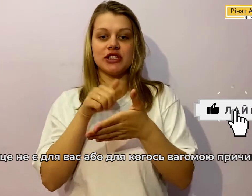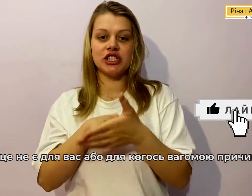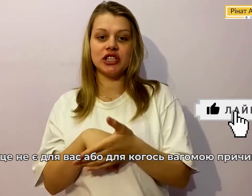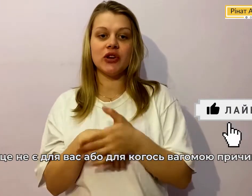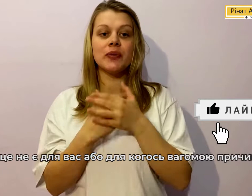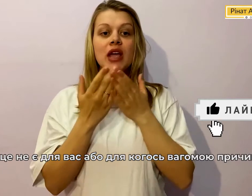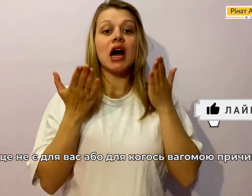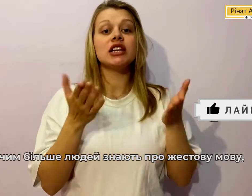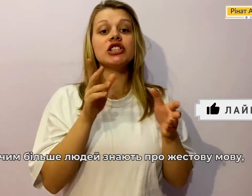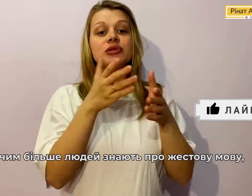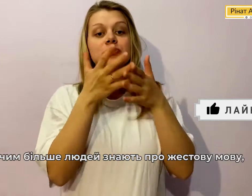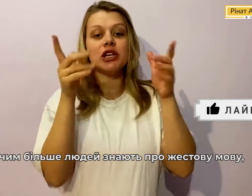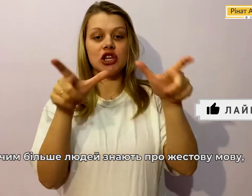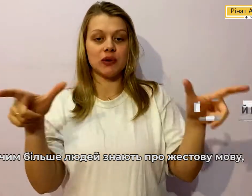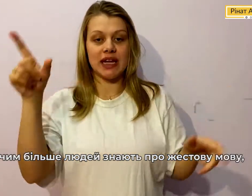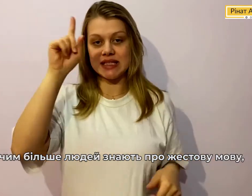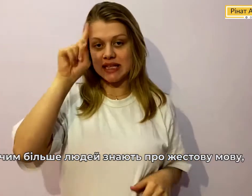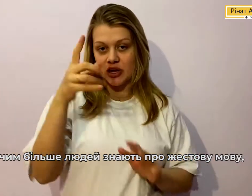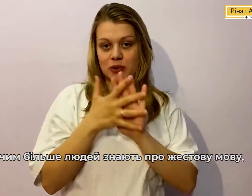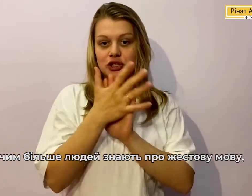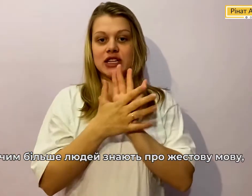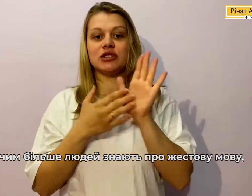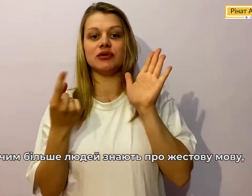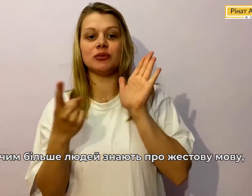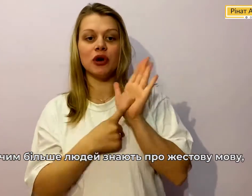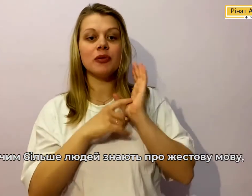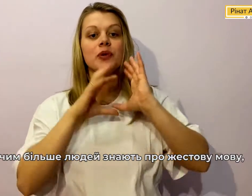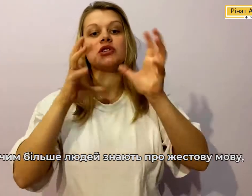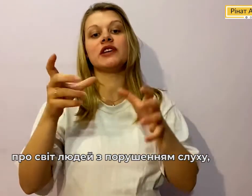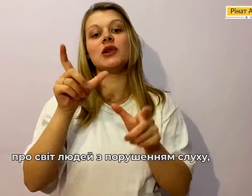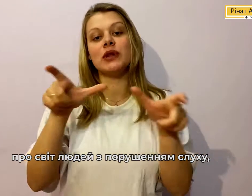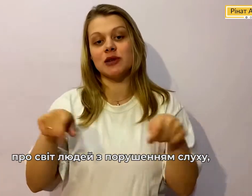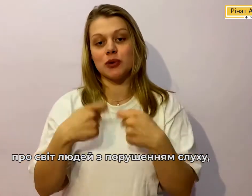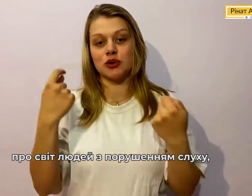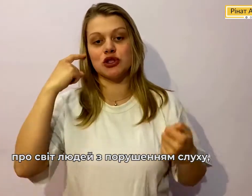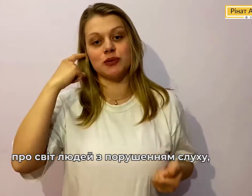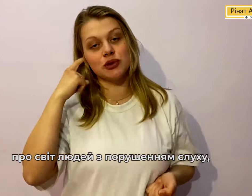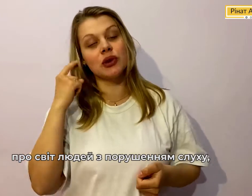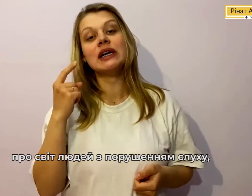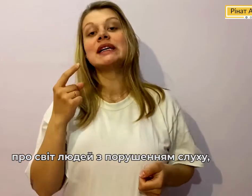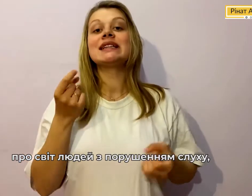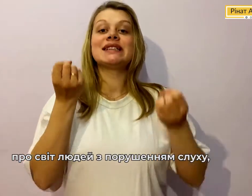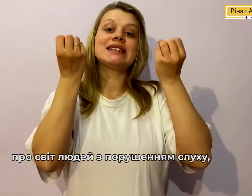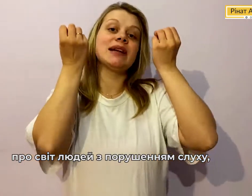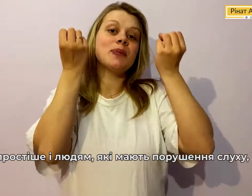Причиною, але чим більше Людей знають про жестову мову Про світ людей з порушенням слуху Тим